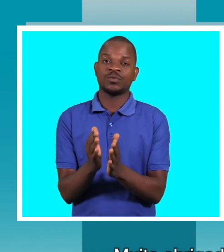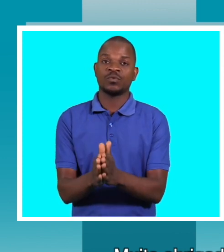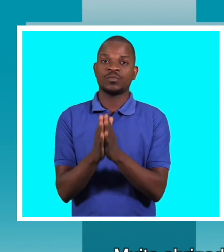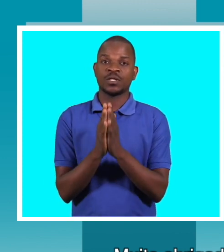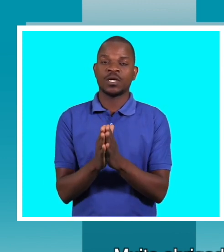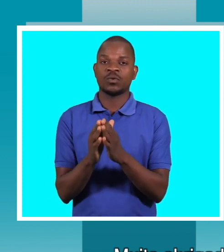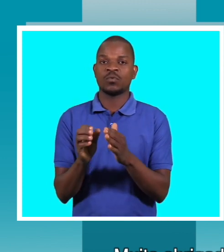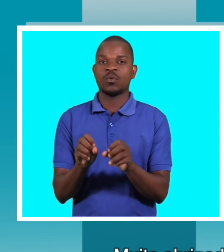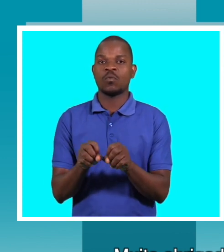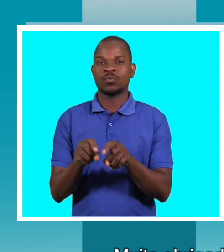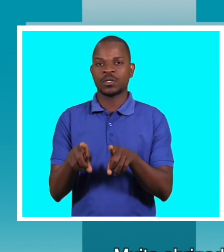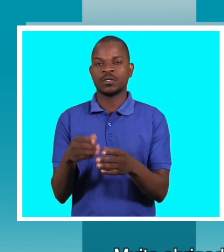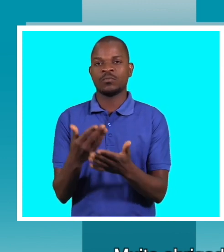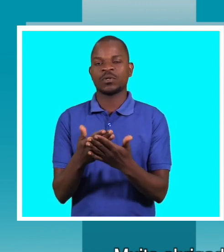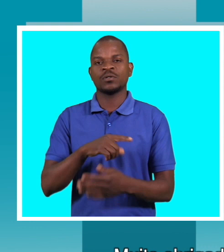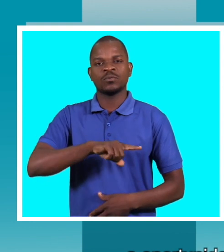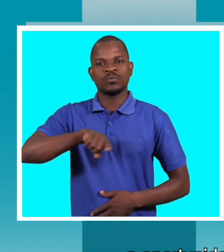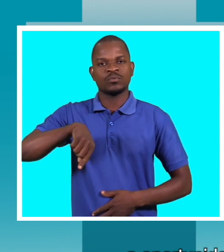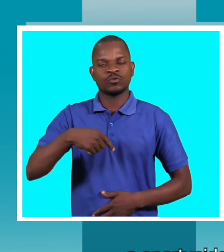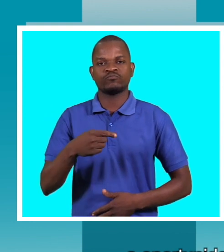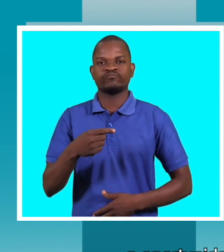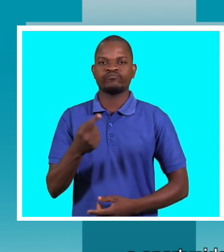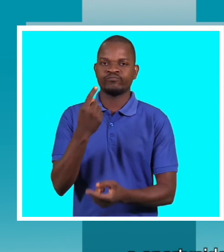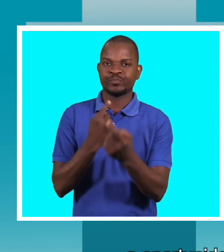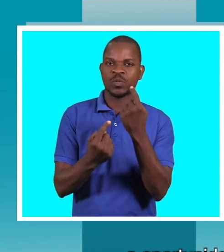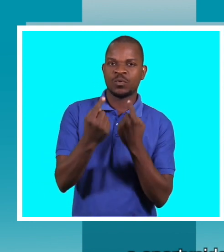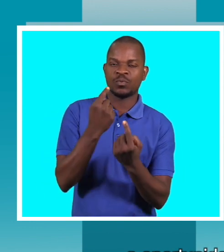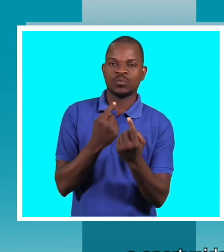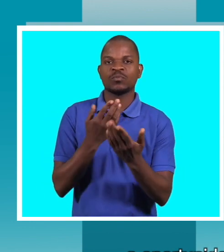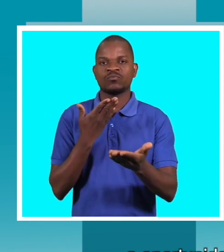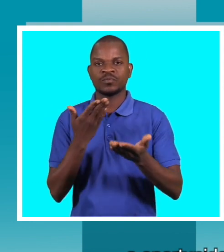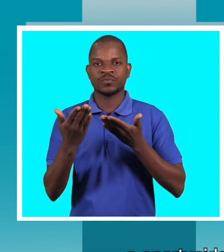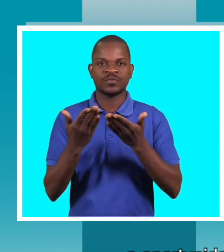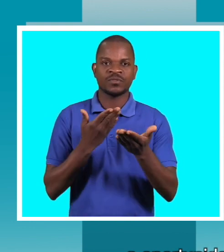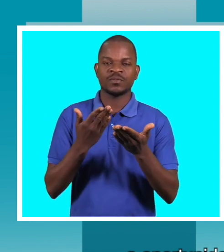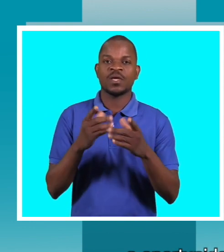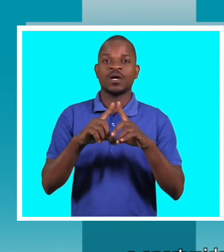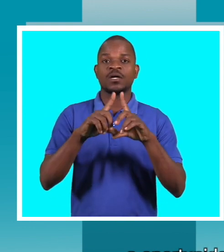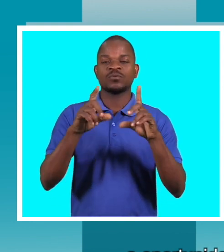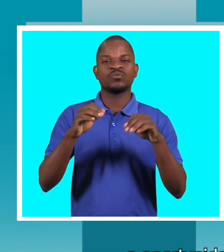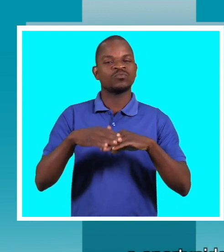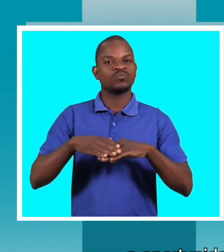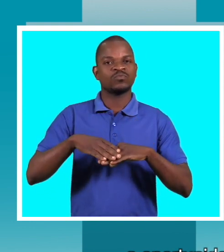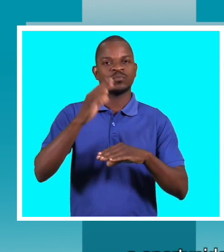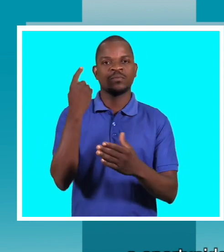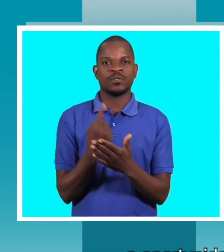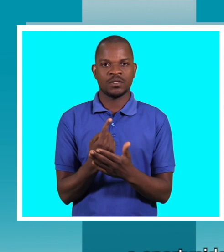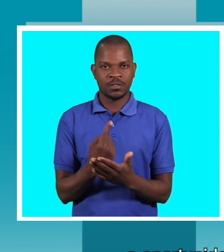Há oportunidade que nos dão para discutir e refletir sobre este grande tema e